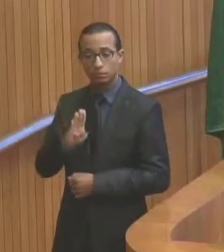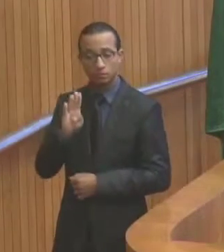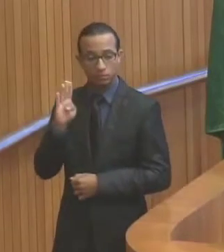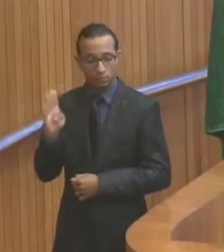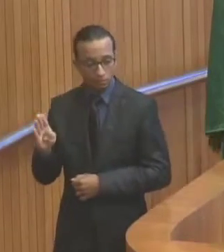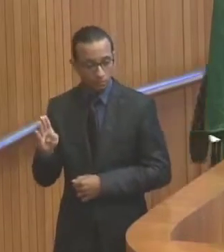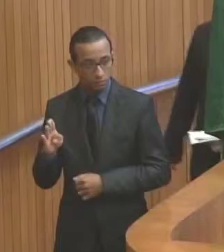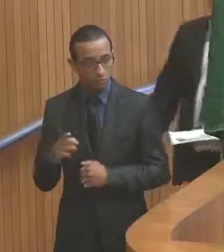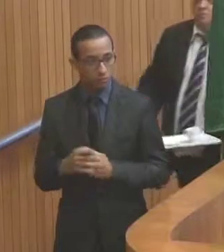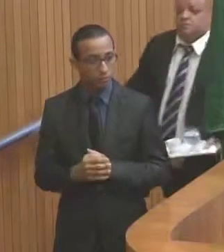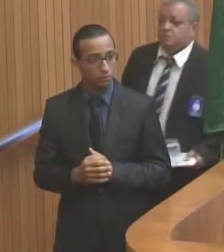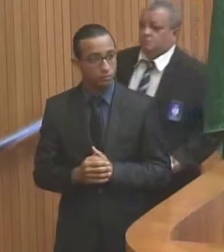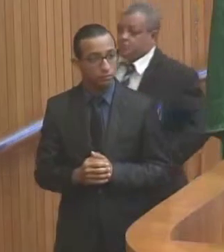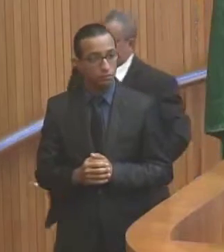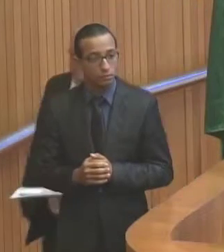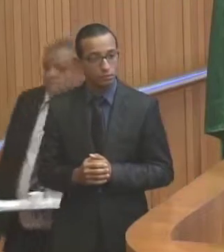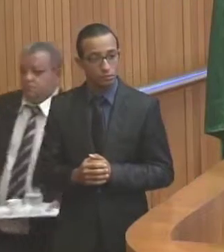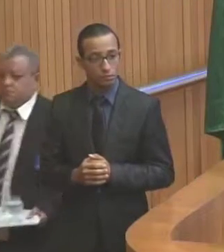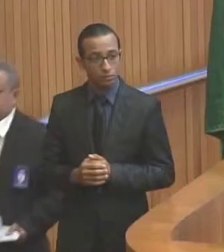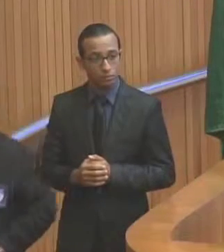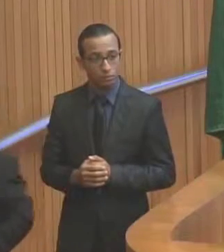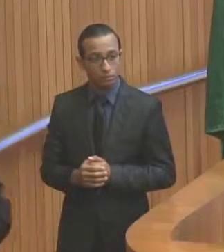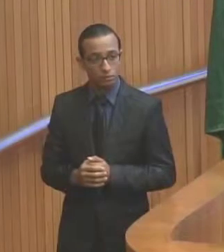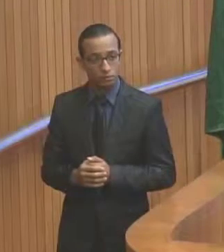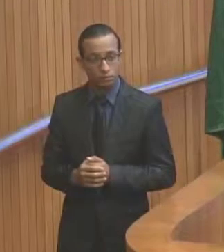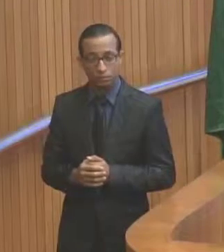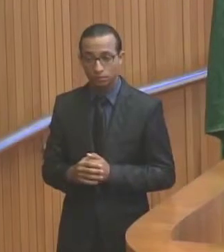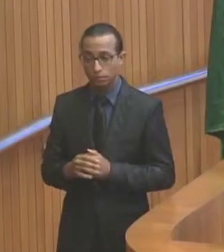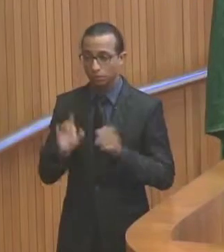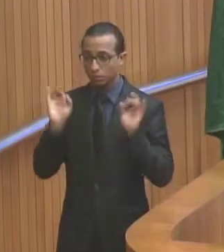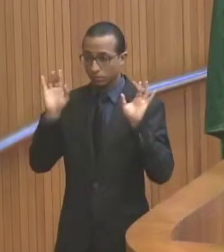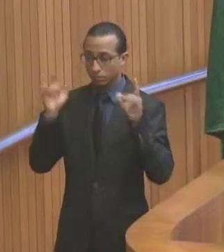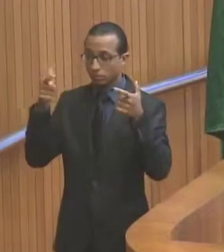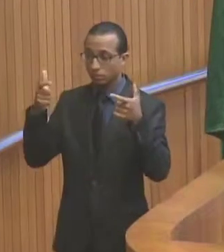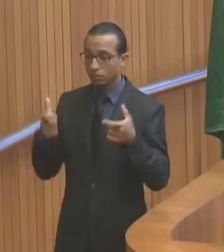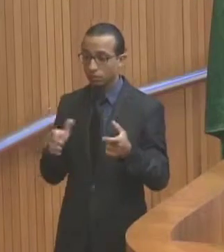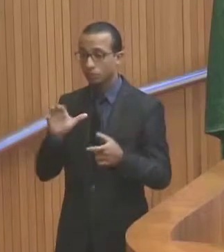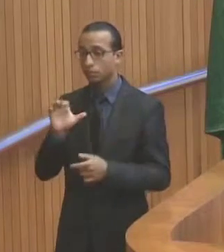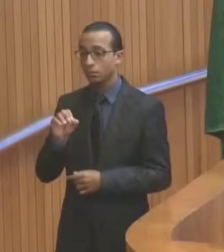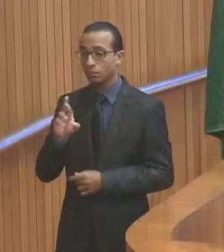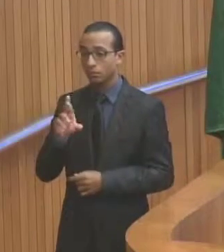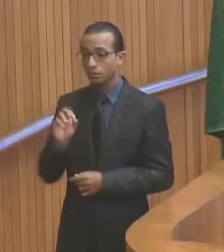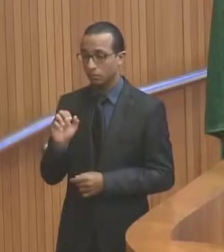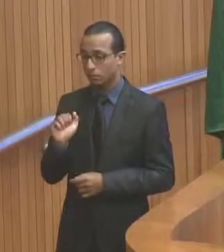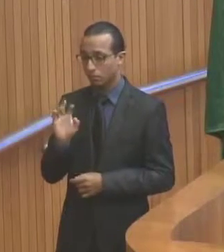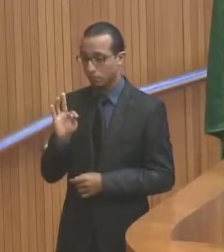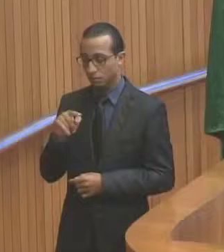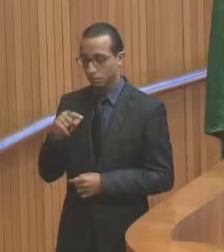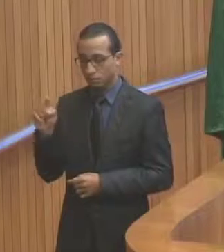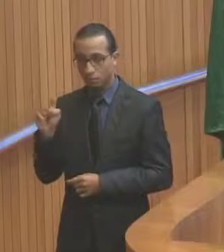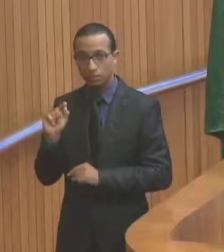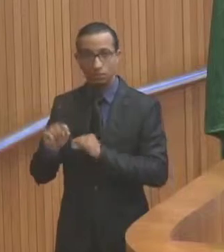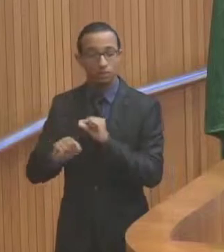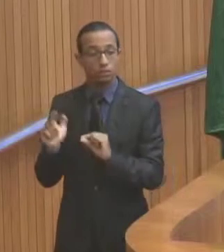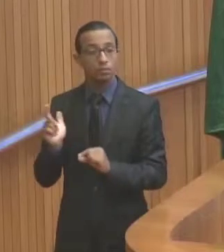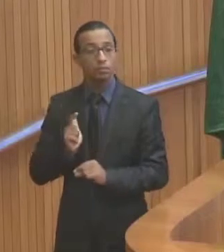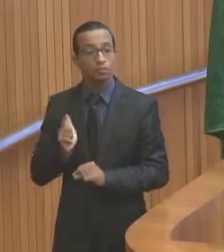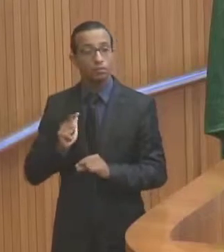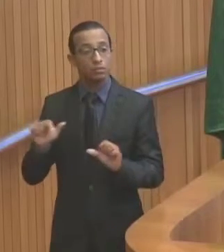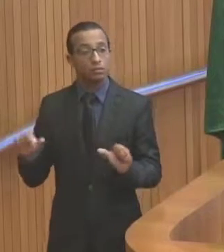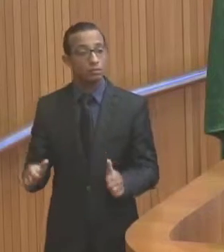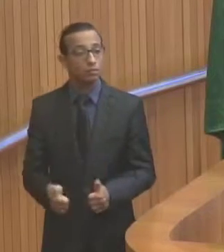Brasil, na cidade, especificamente na cidade de Coroatá, que haja uma